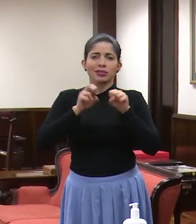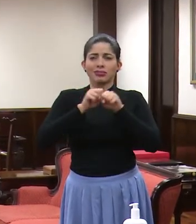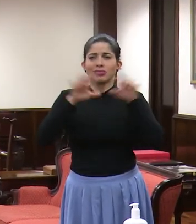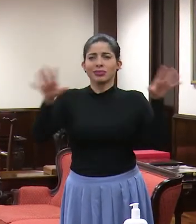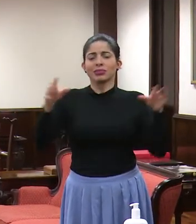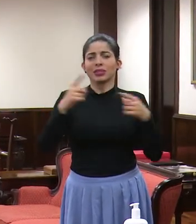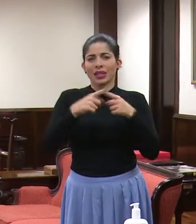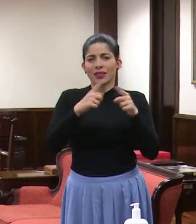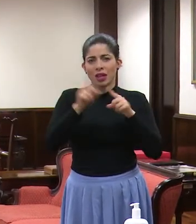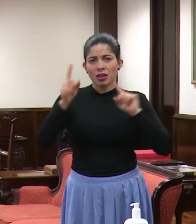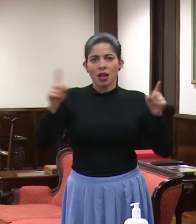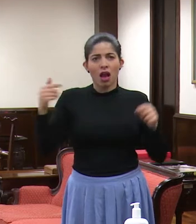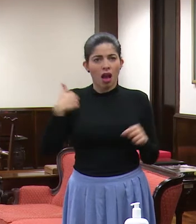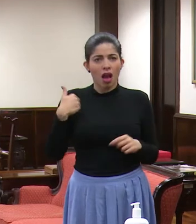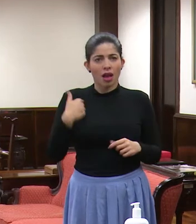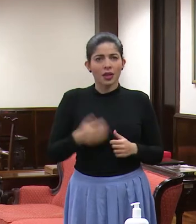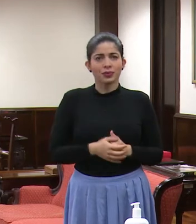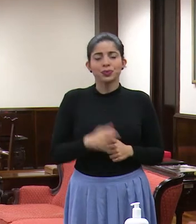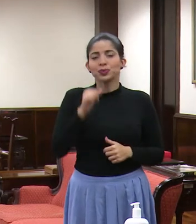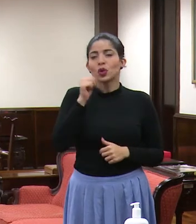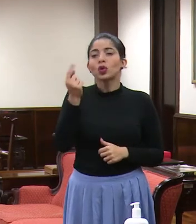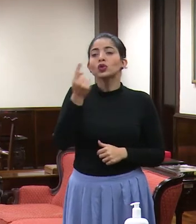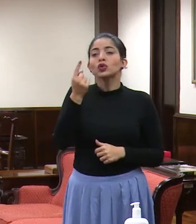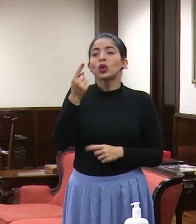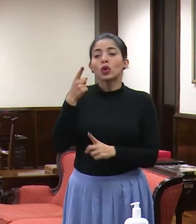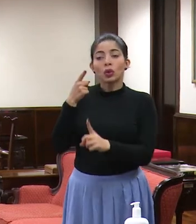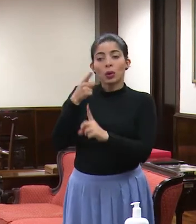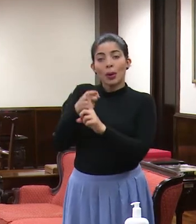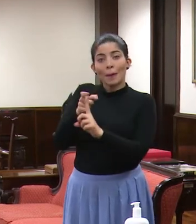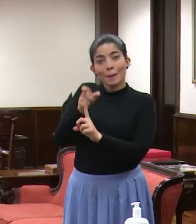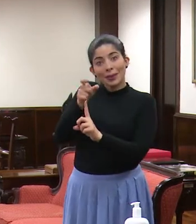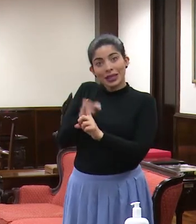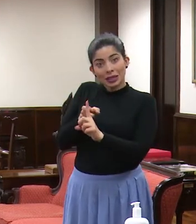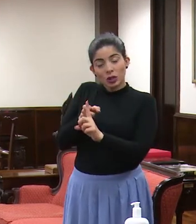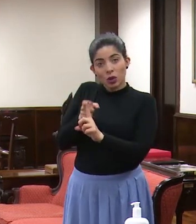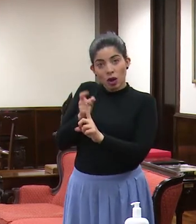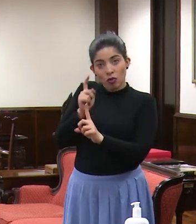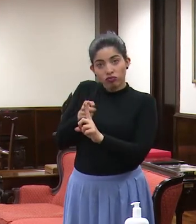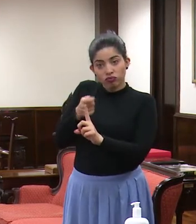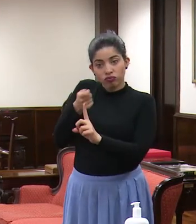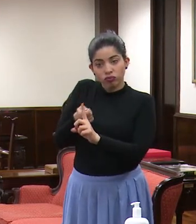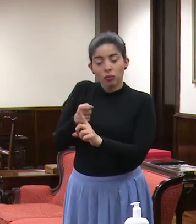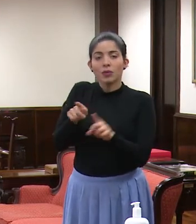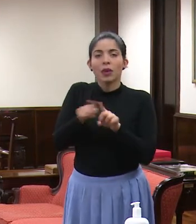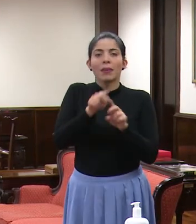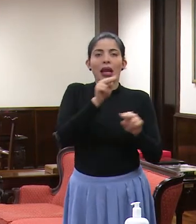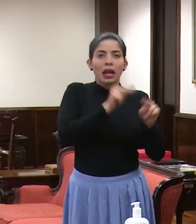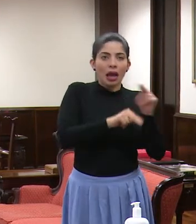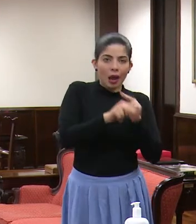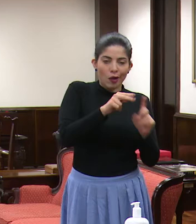no solamente a personas físicas, sino también a negocios.